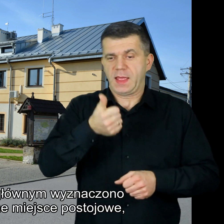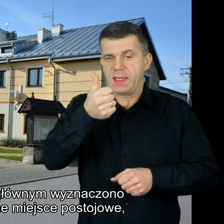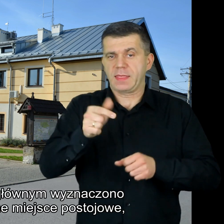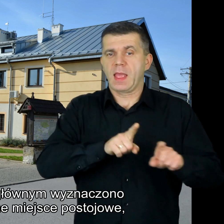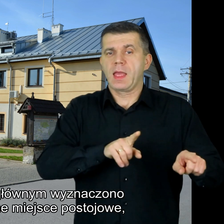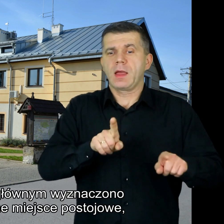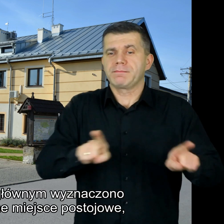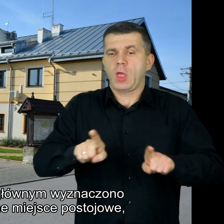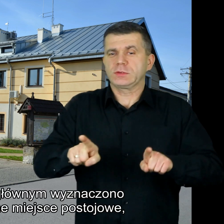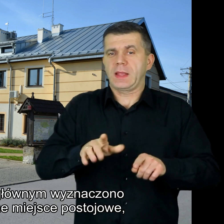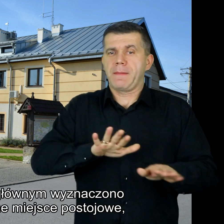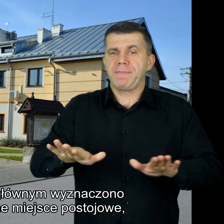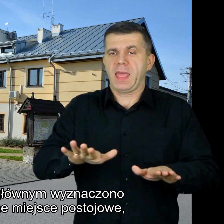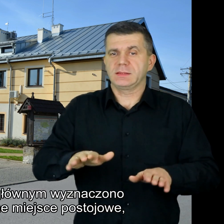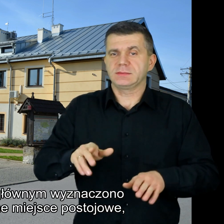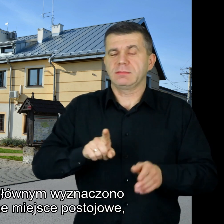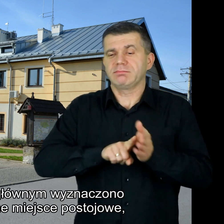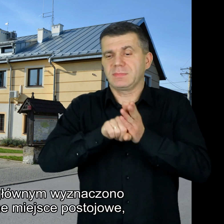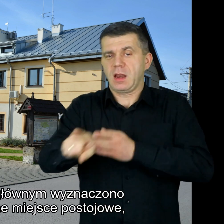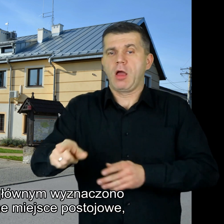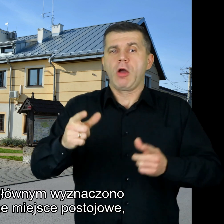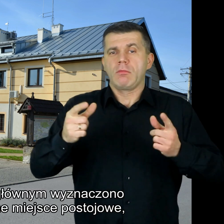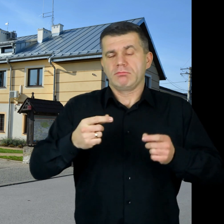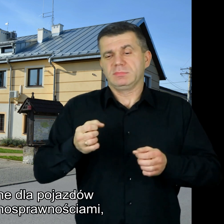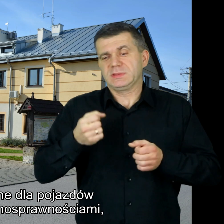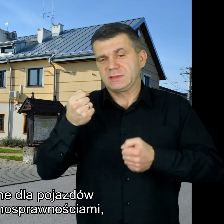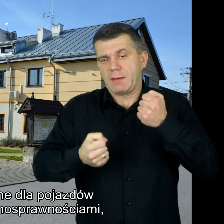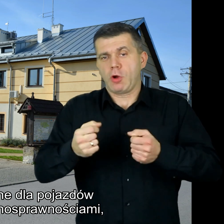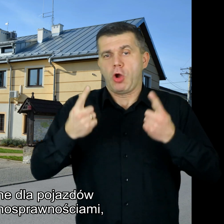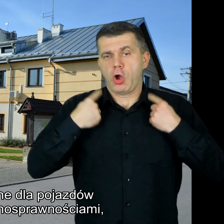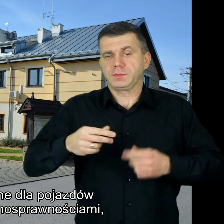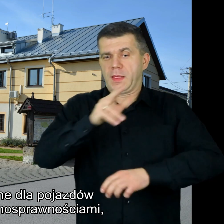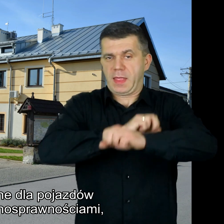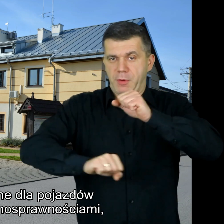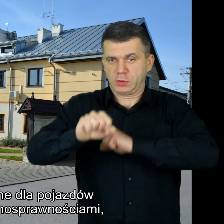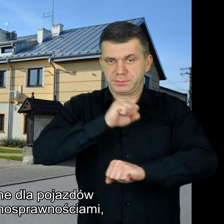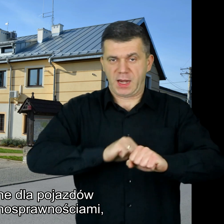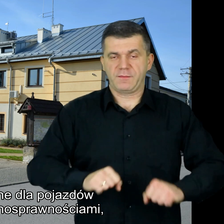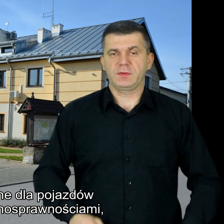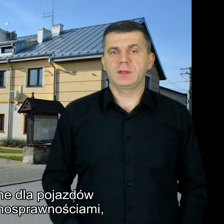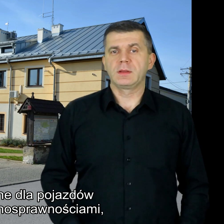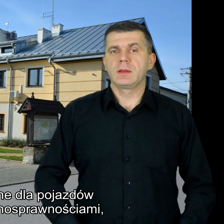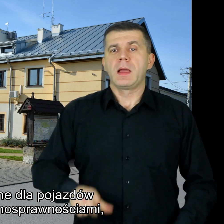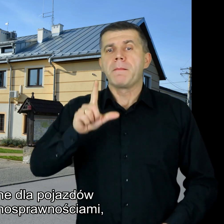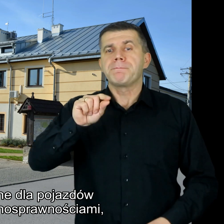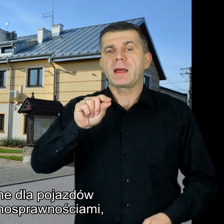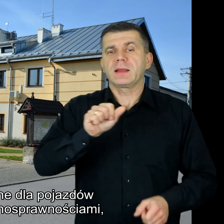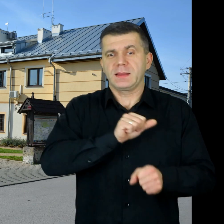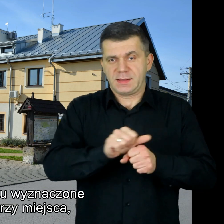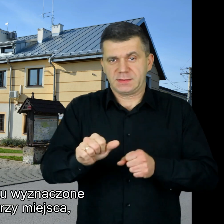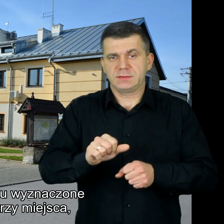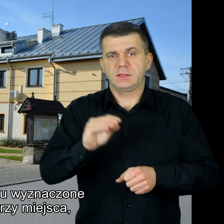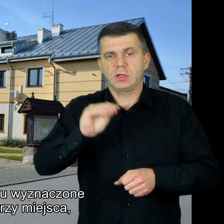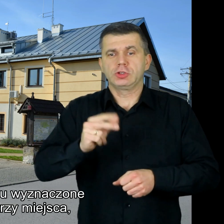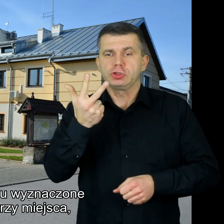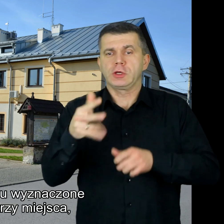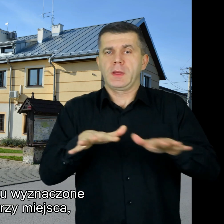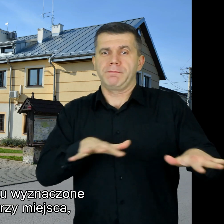wyznaczono jedno oznakowane miejsce postojowe, przeznaczone dla pojazdów osób z niepełnosprawnościami Na parkingu wyznaczone